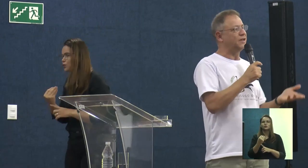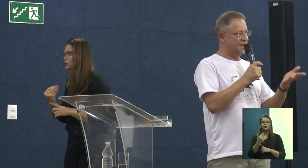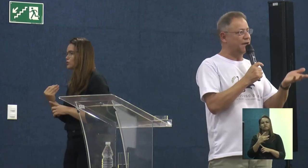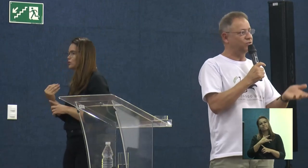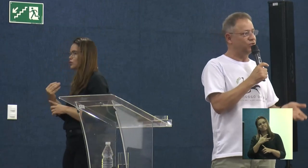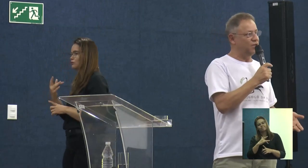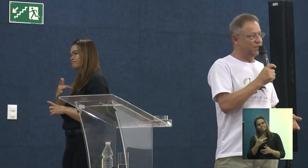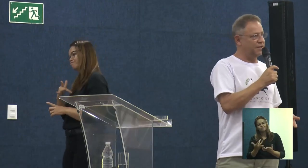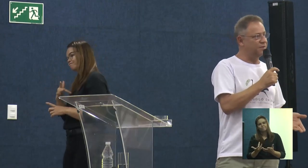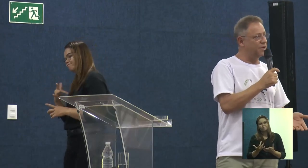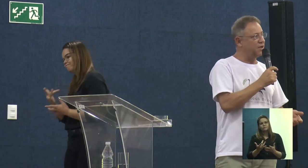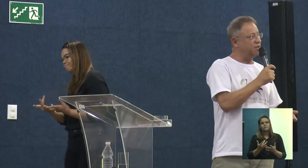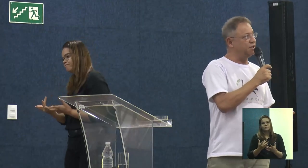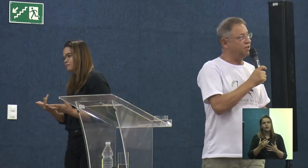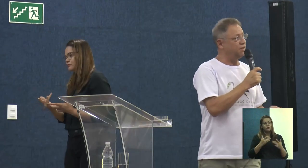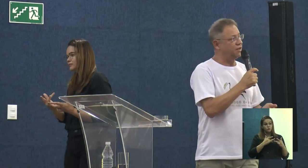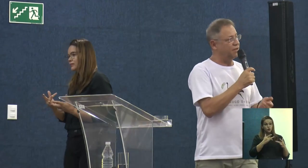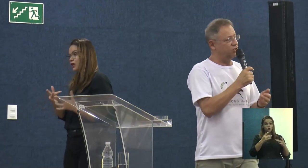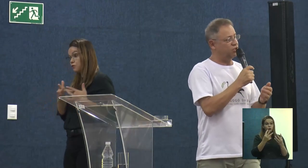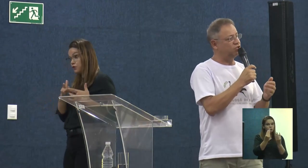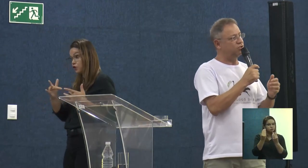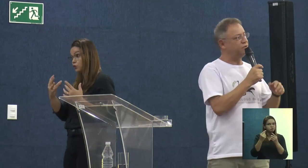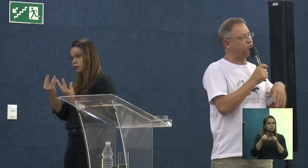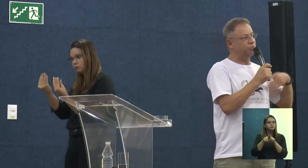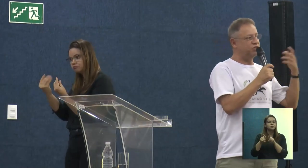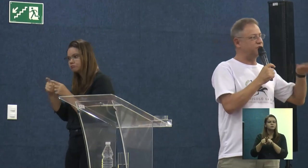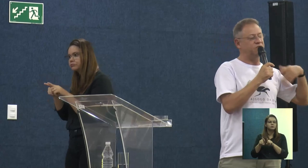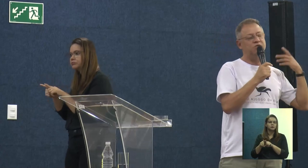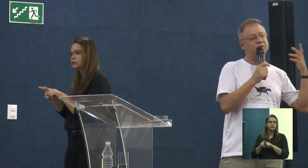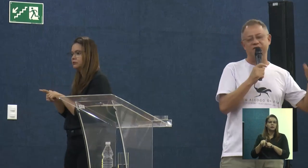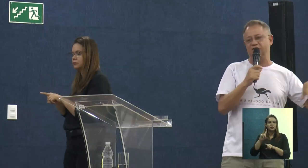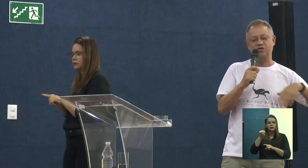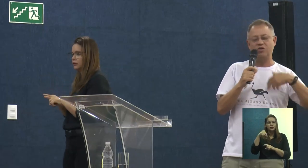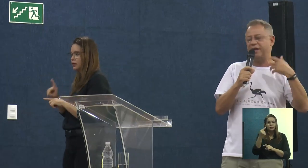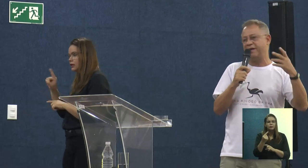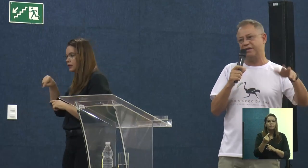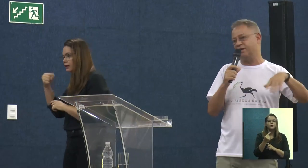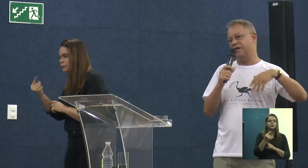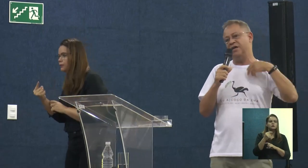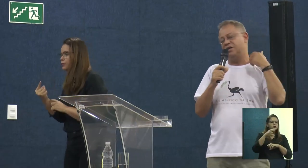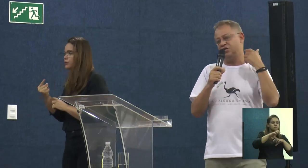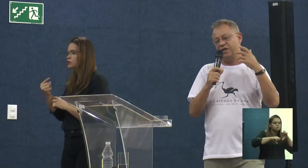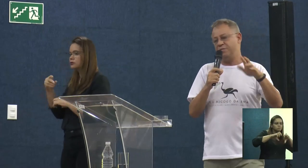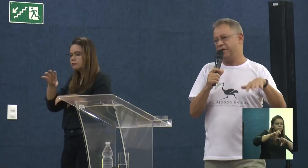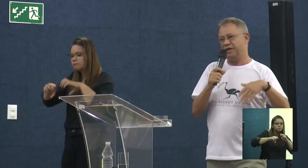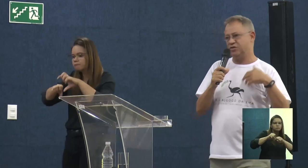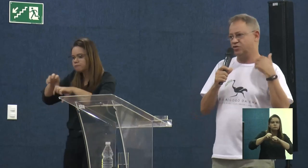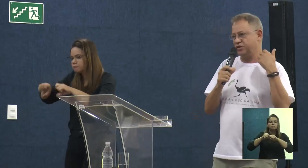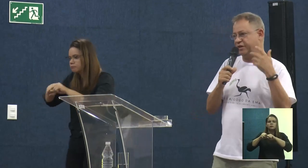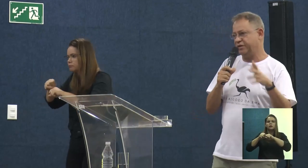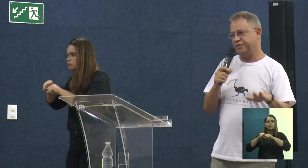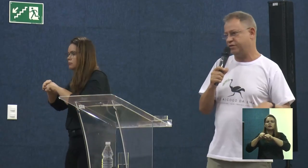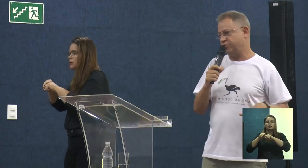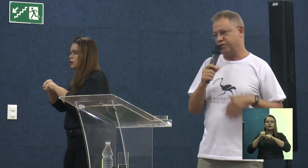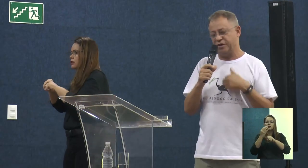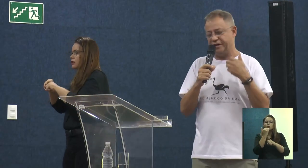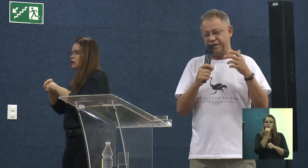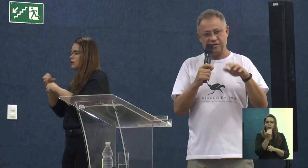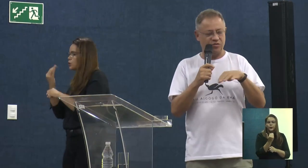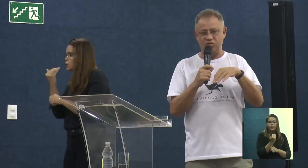voluntariado, né? E a gente, depois de fazer uns processos de coleta, de alimento, de